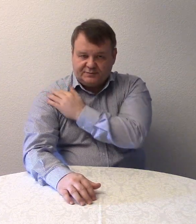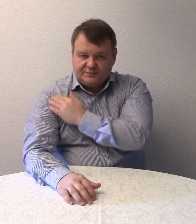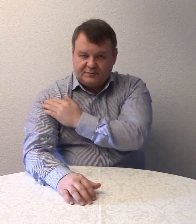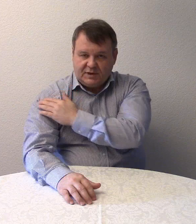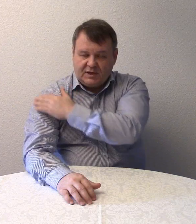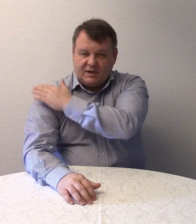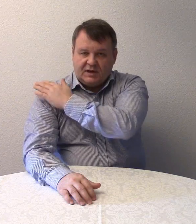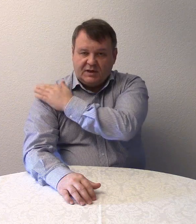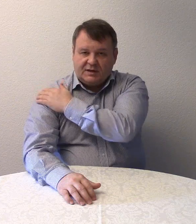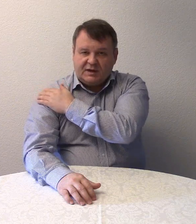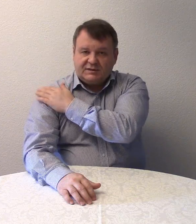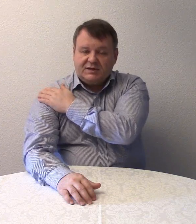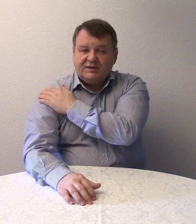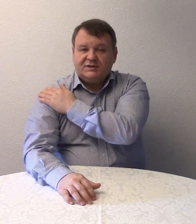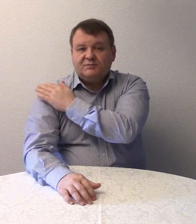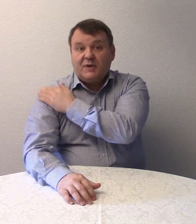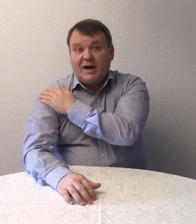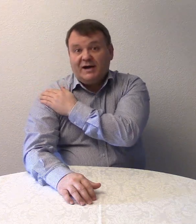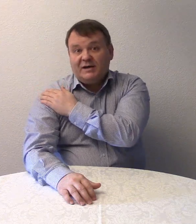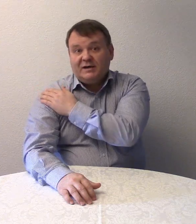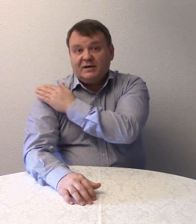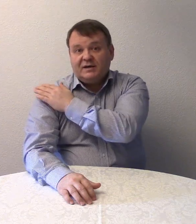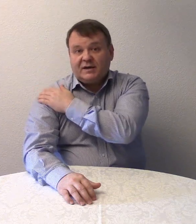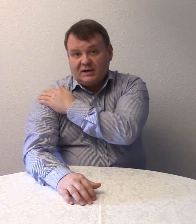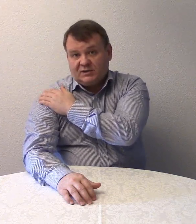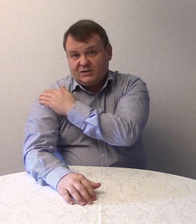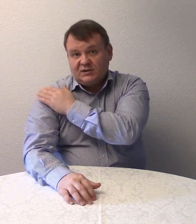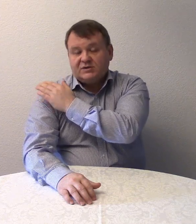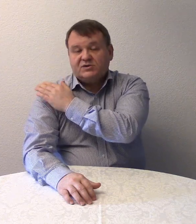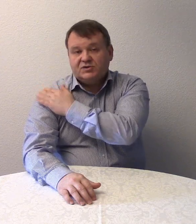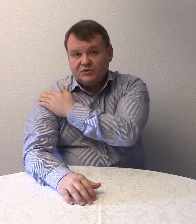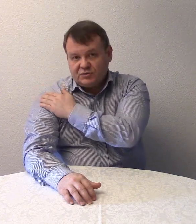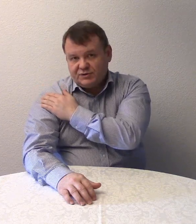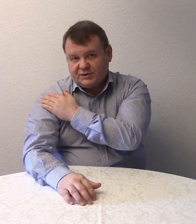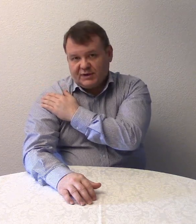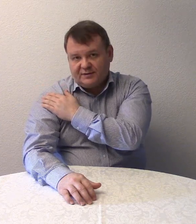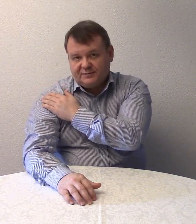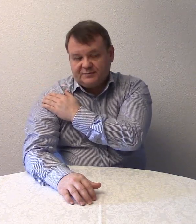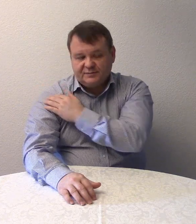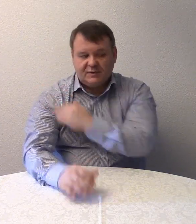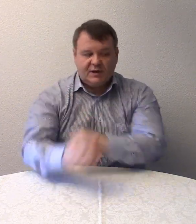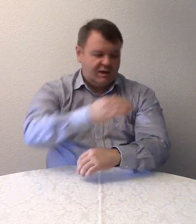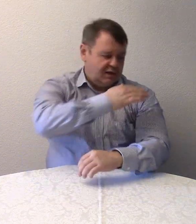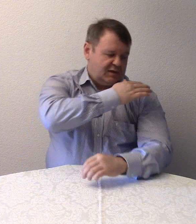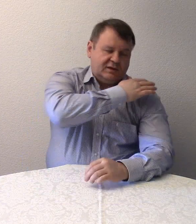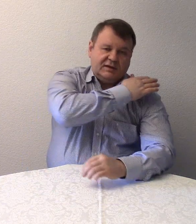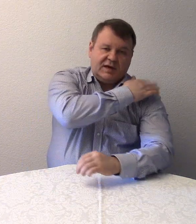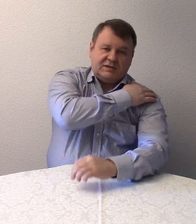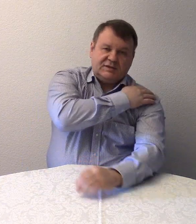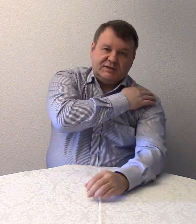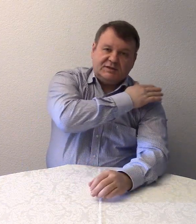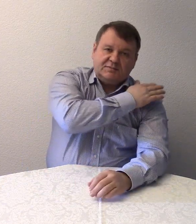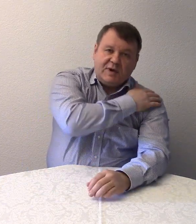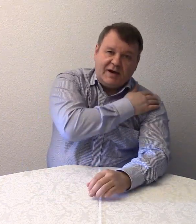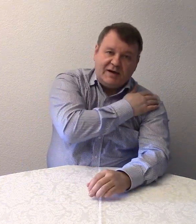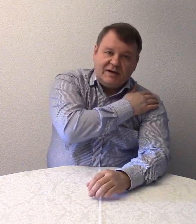Das ist meine rechte Schulter. Das ist meine